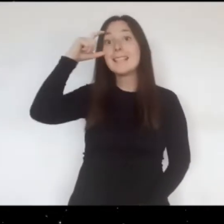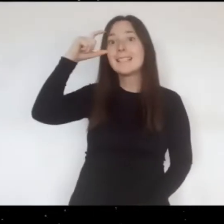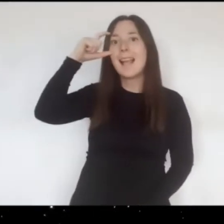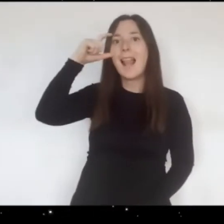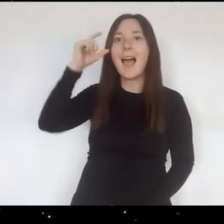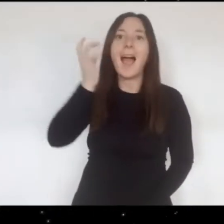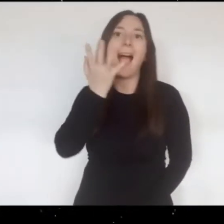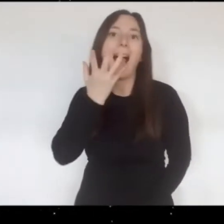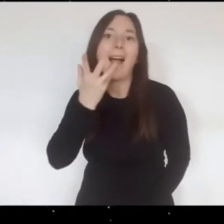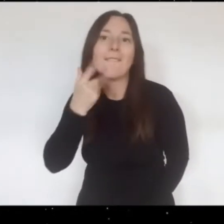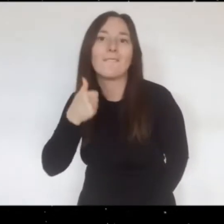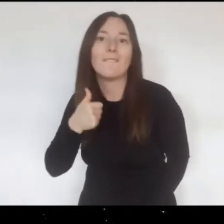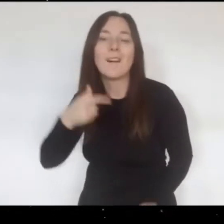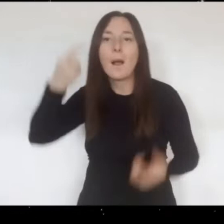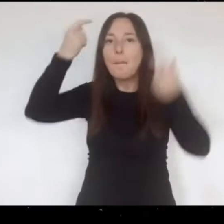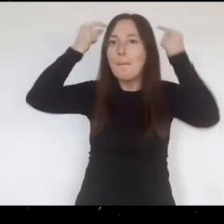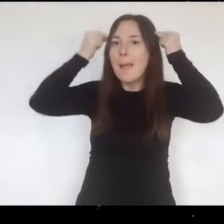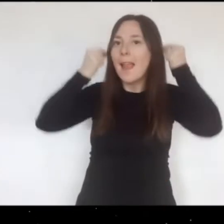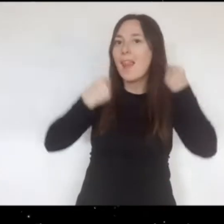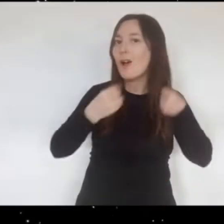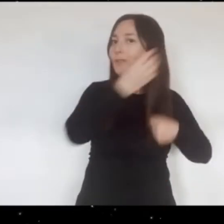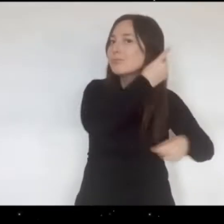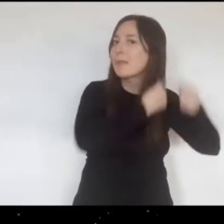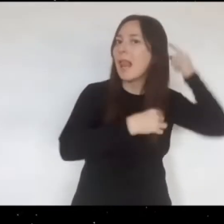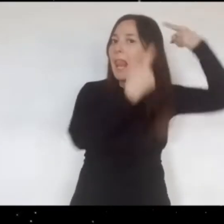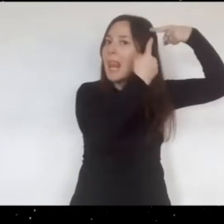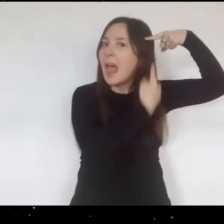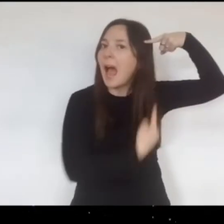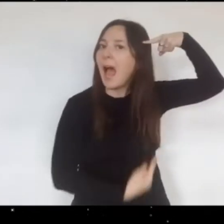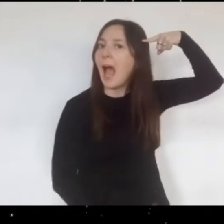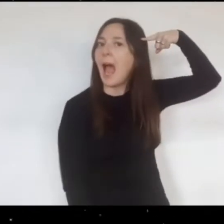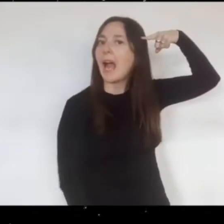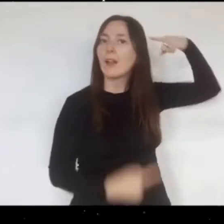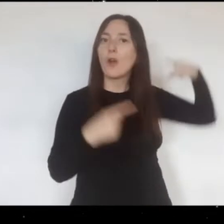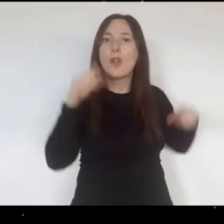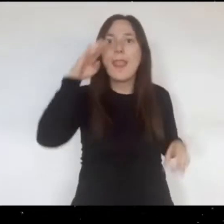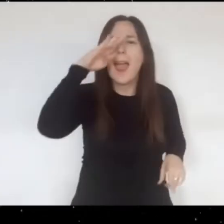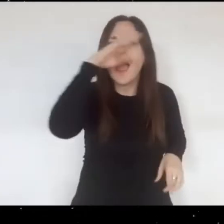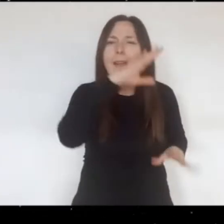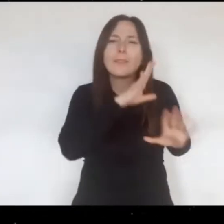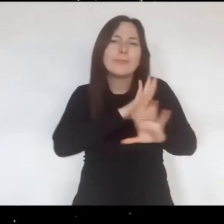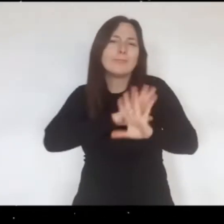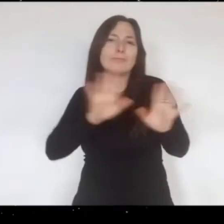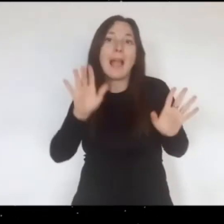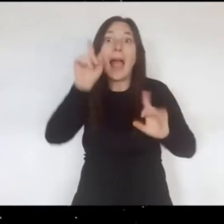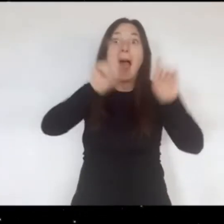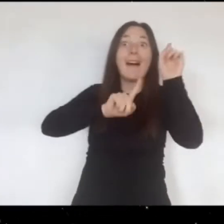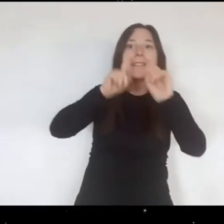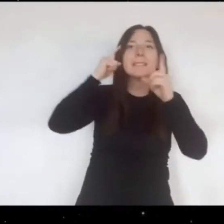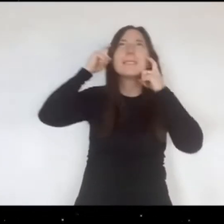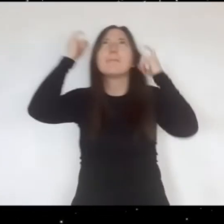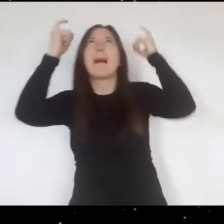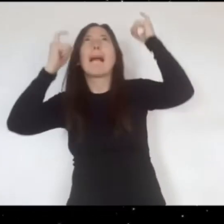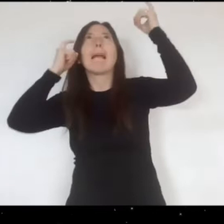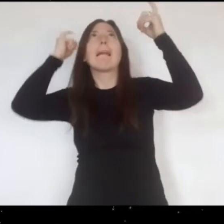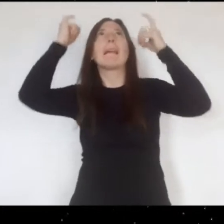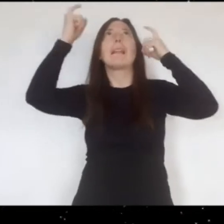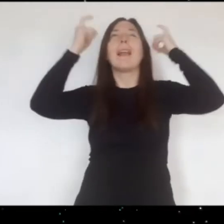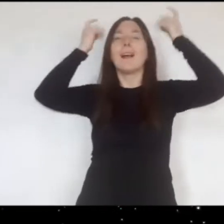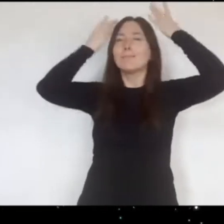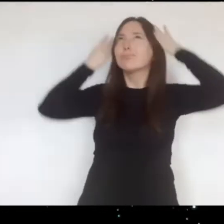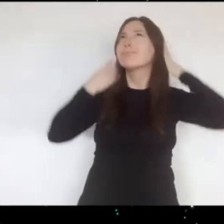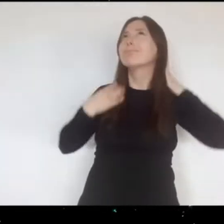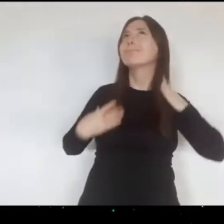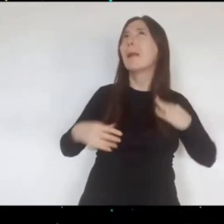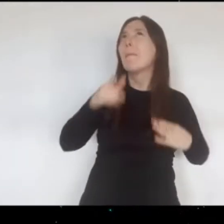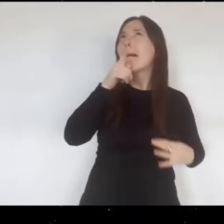A Estela le gusta su pelo oscuro y larguísimo A veces imagina que su cabello